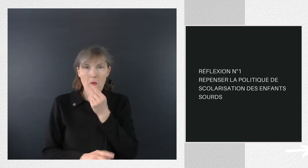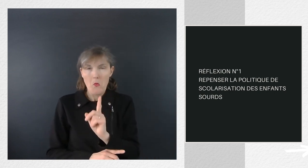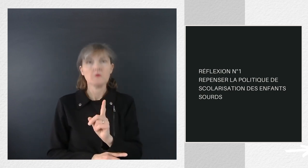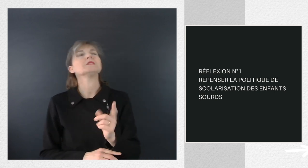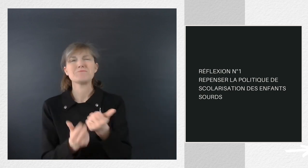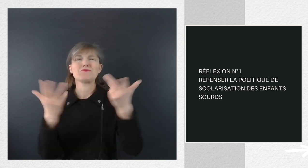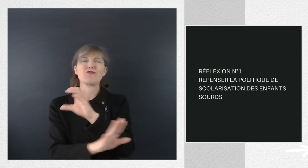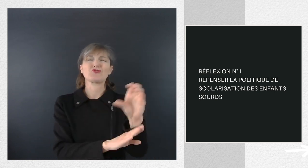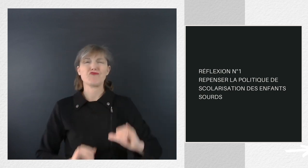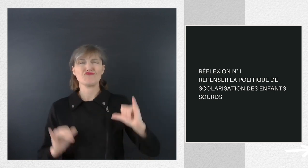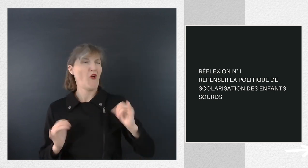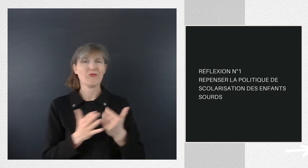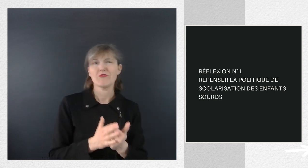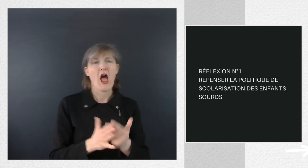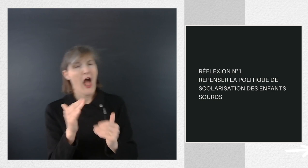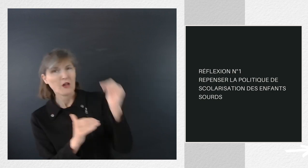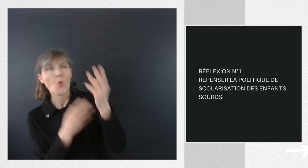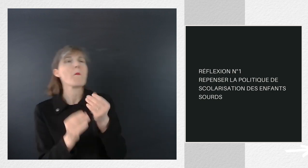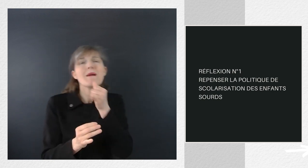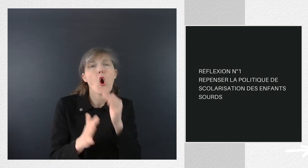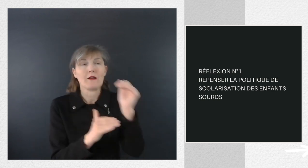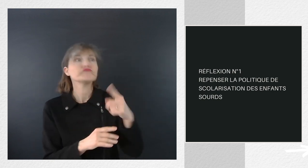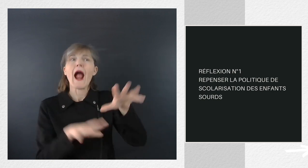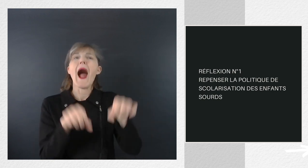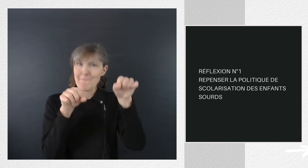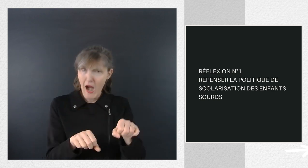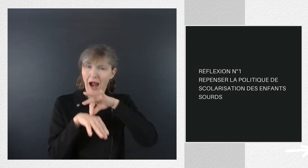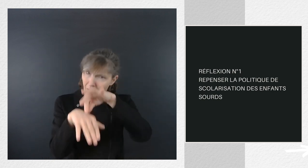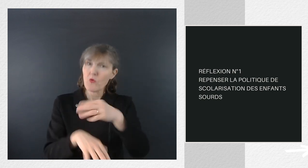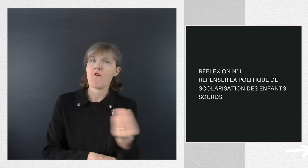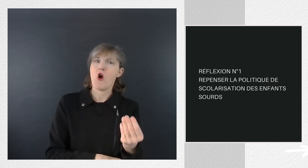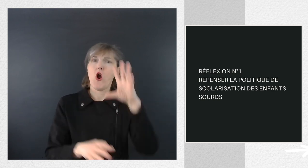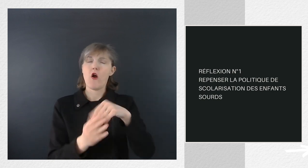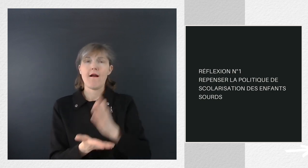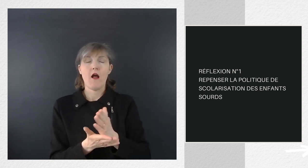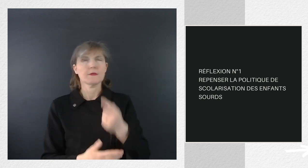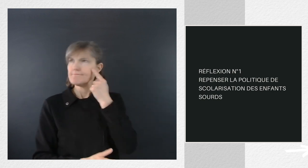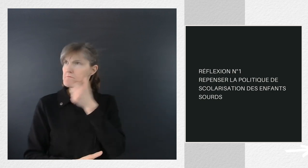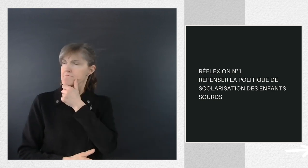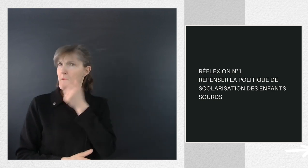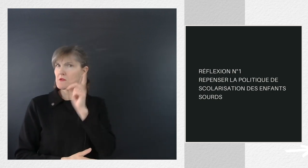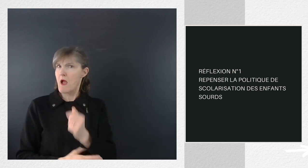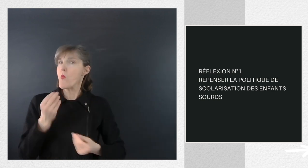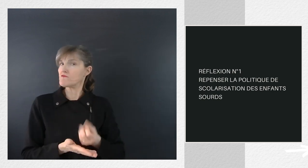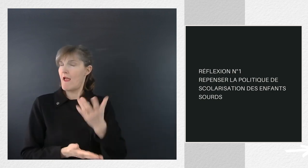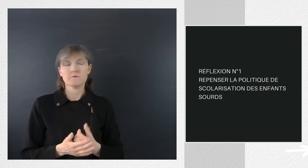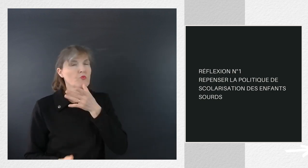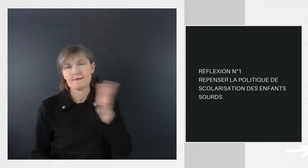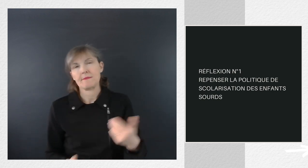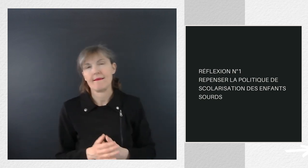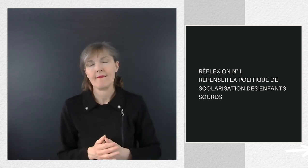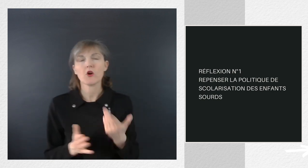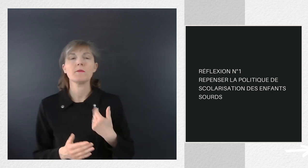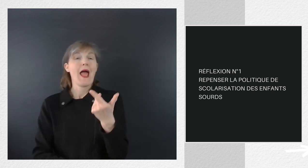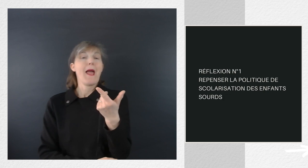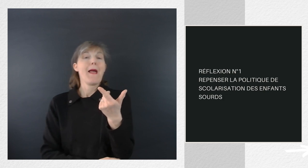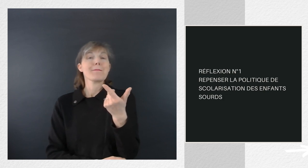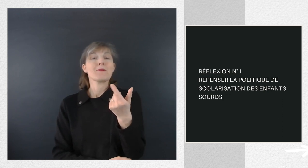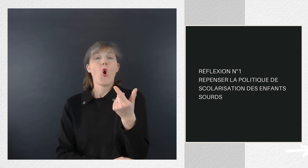Des centaines de personnes sourdes, jeunes adultes et adultes, sont en capacité d'accompagner un enfant dans les